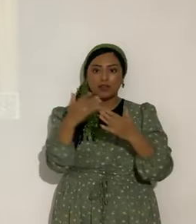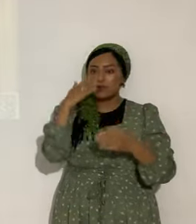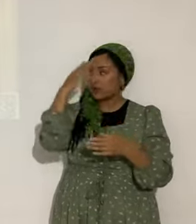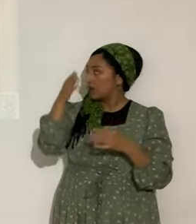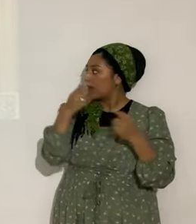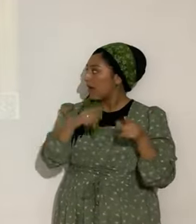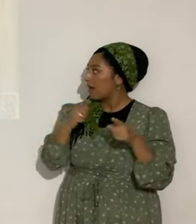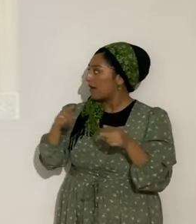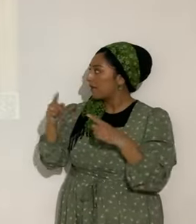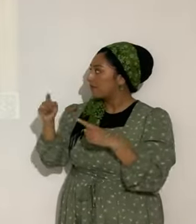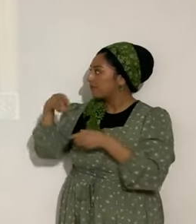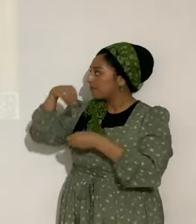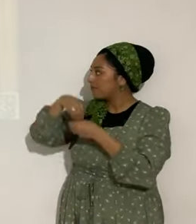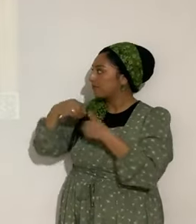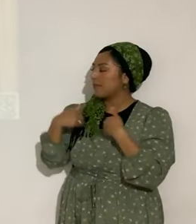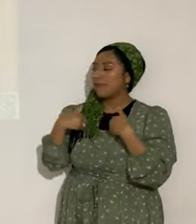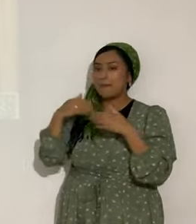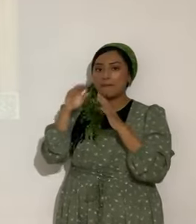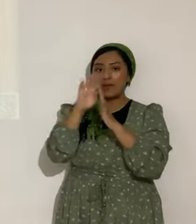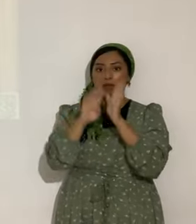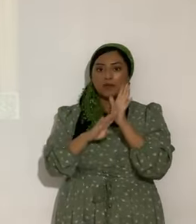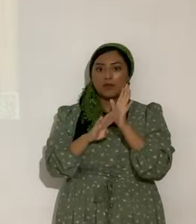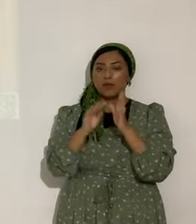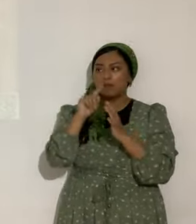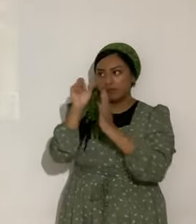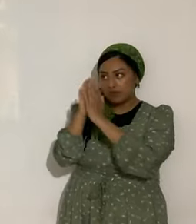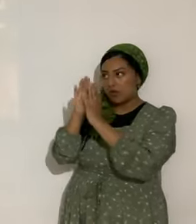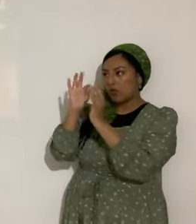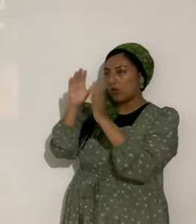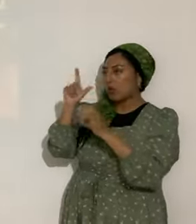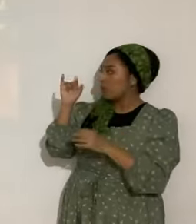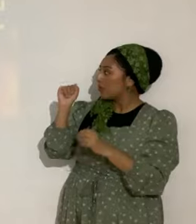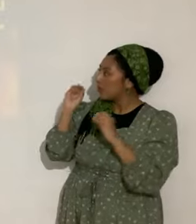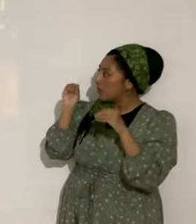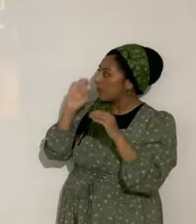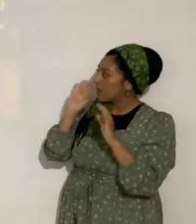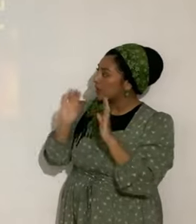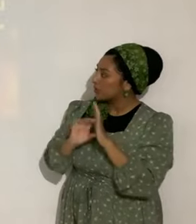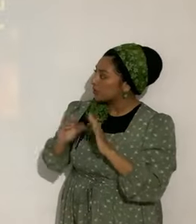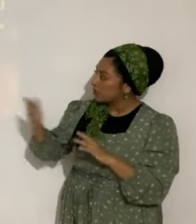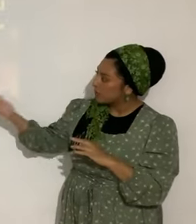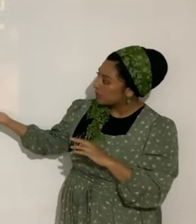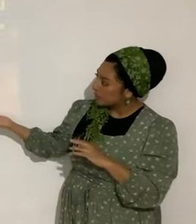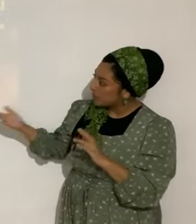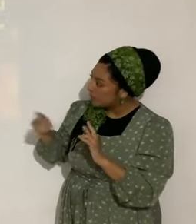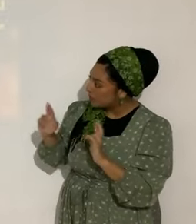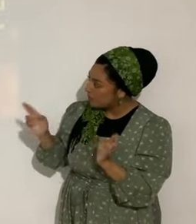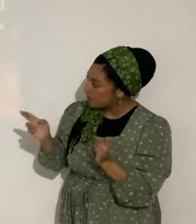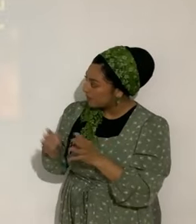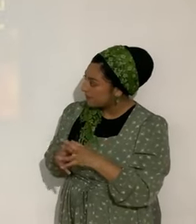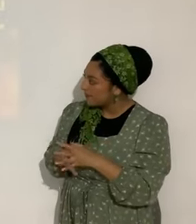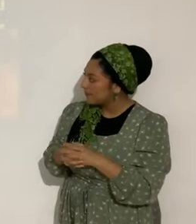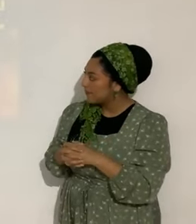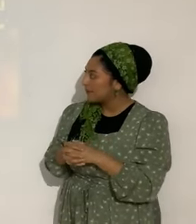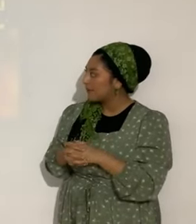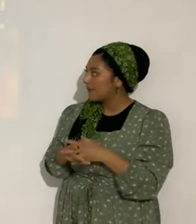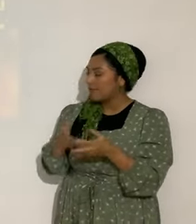profetizado en la Biblia. Sí le voy a poder pedir al Ruedo es que ponga el, eso es, escanela, acerquen su celular